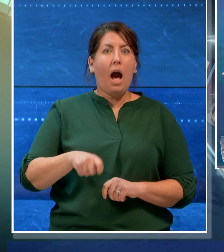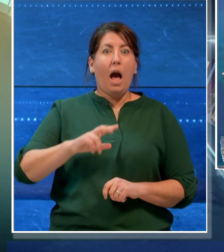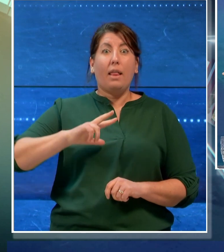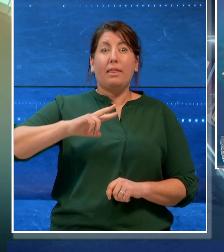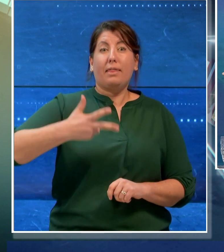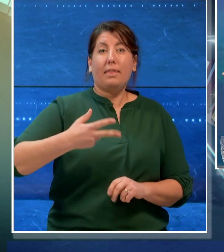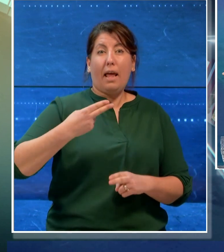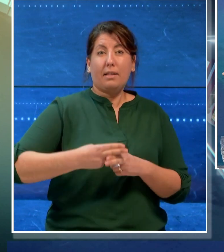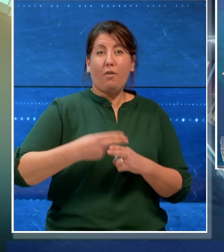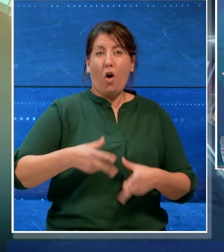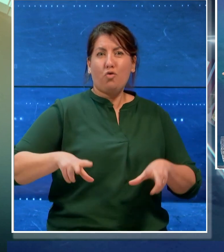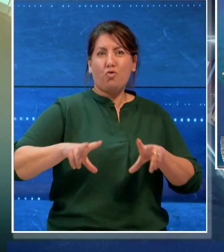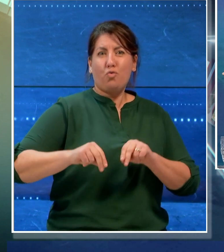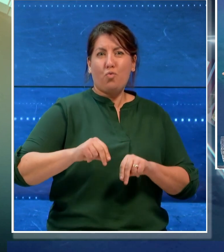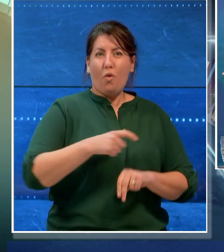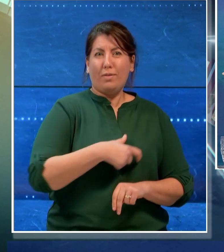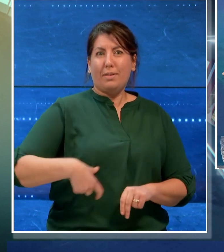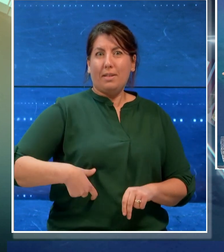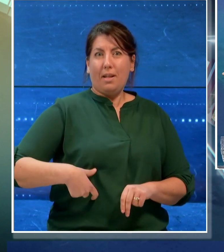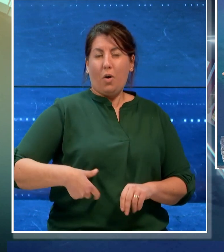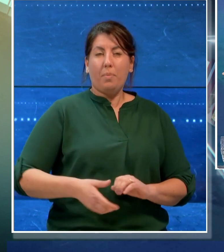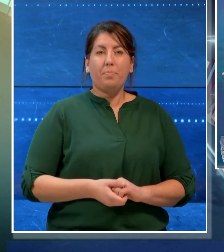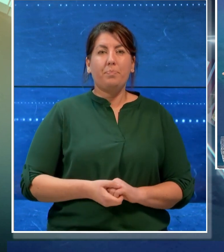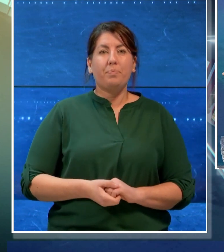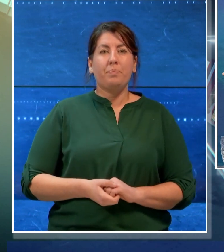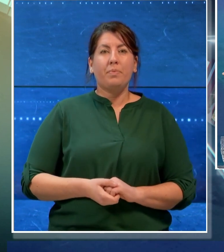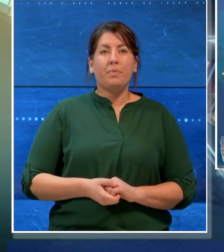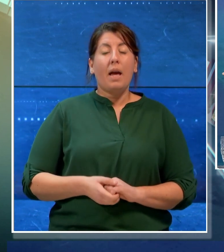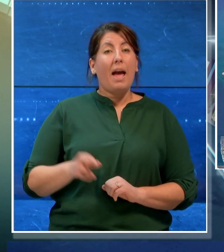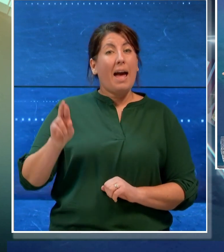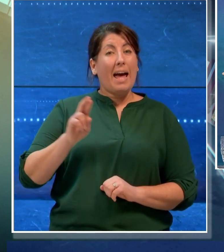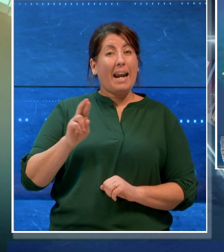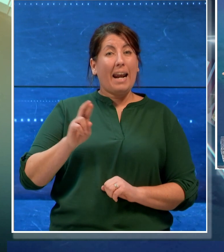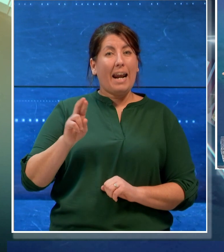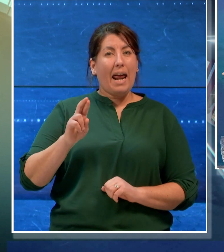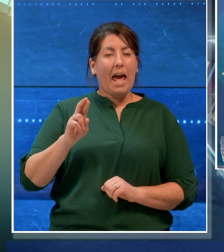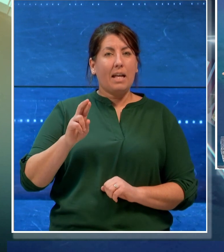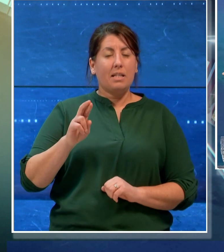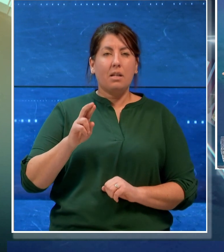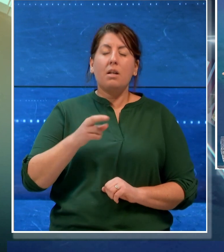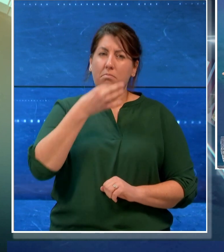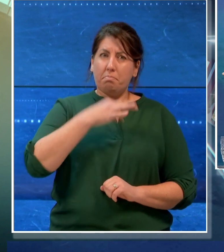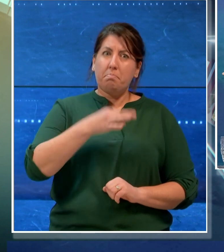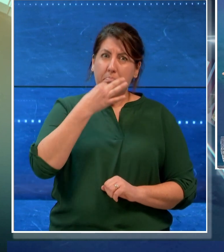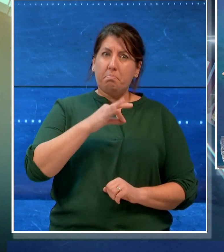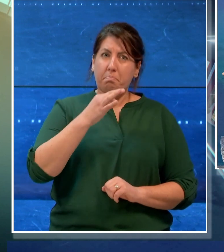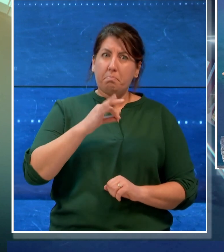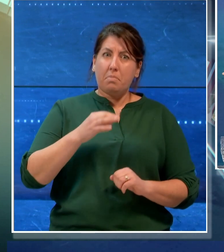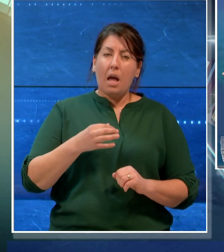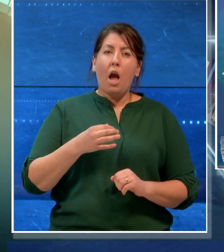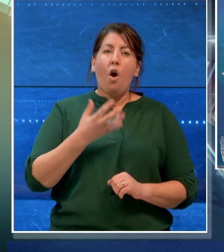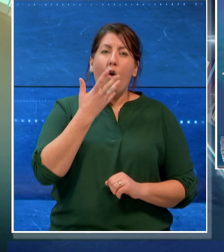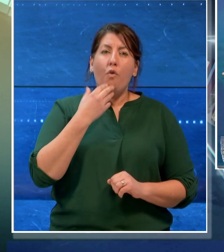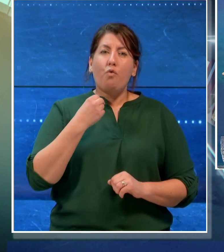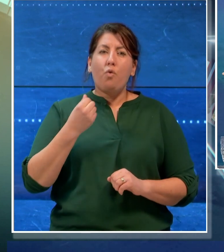mandato. Renzi ha rilanciato le sue battaglie pronto a giocare in prima